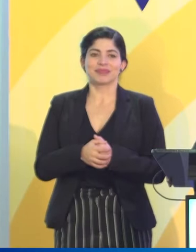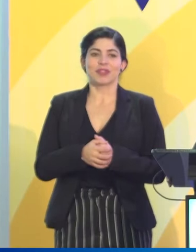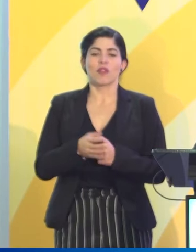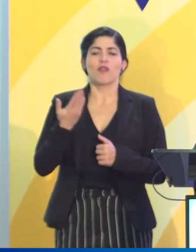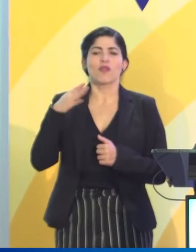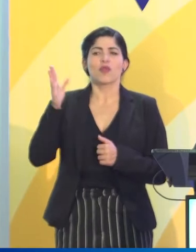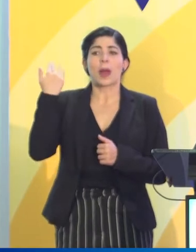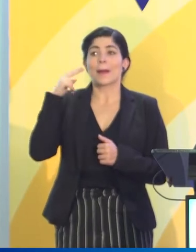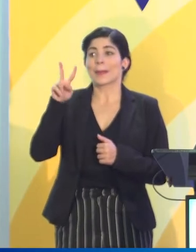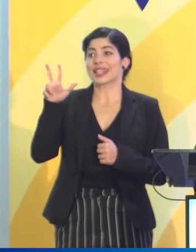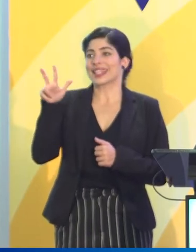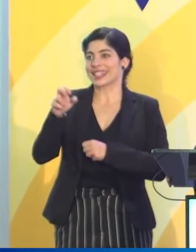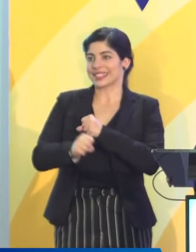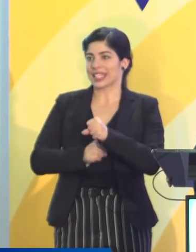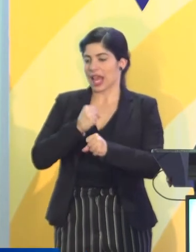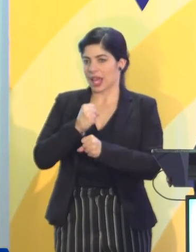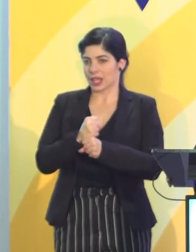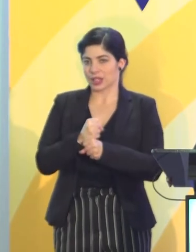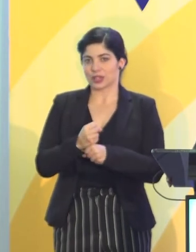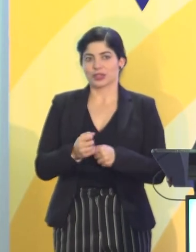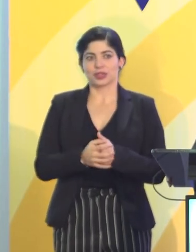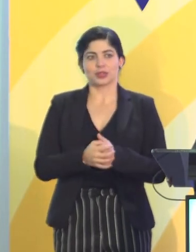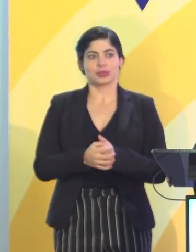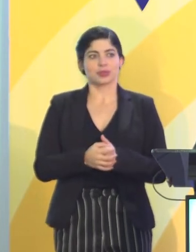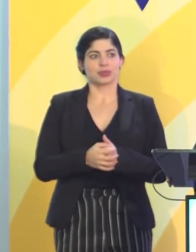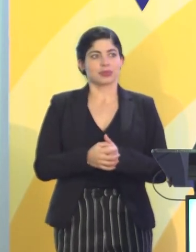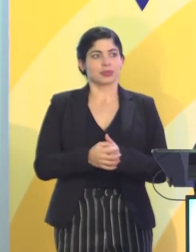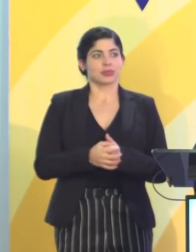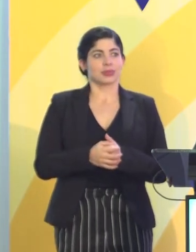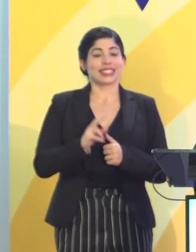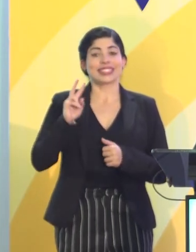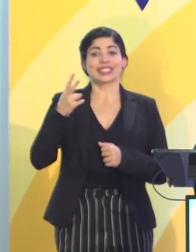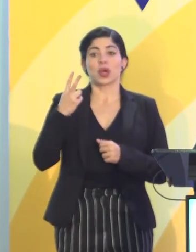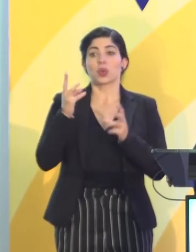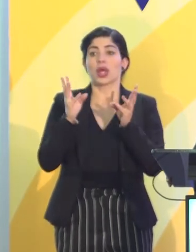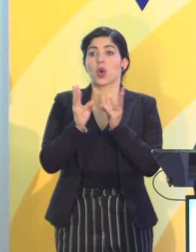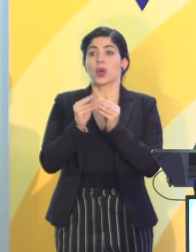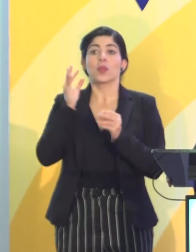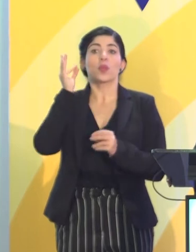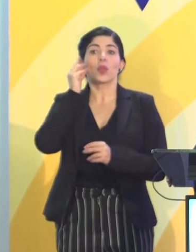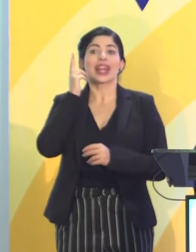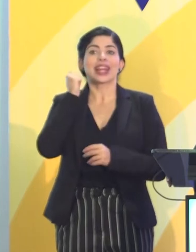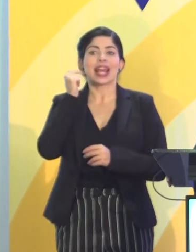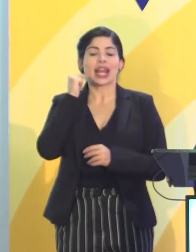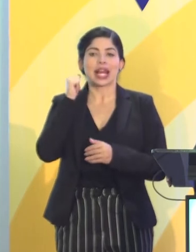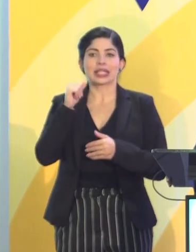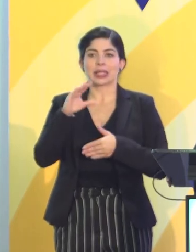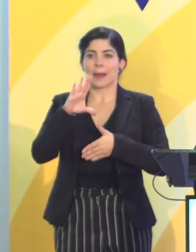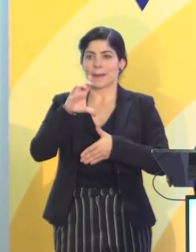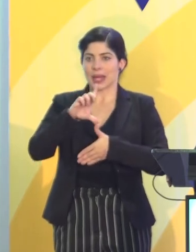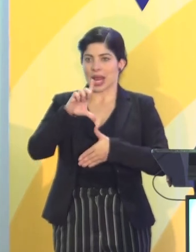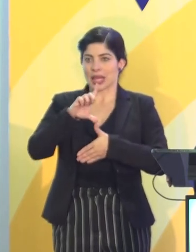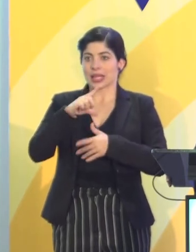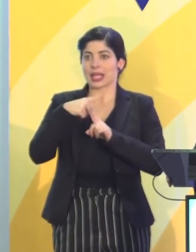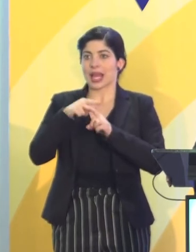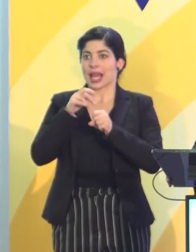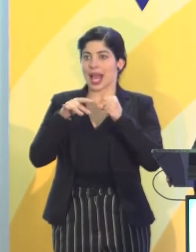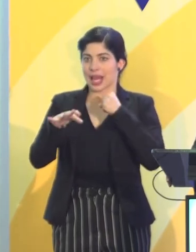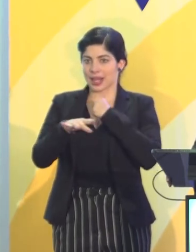Fue hace 23 años, en el segundo encuentro de mujeres negras de América Latina y el Caribe.